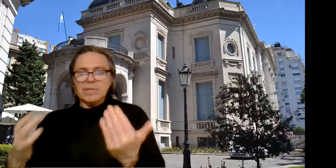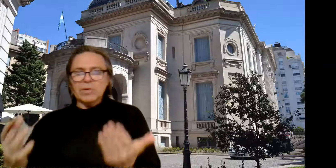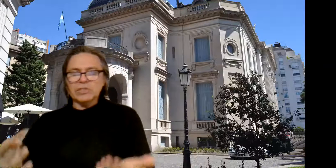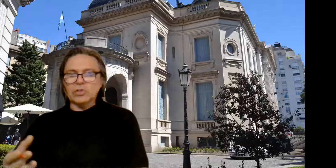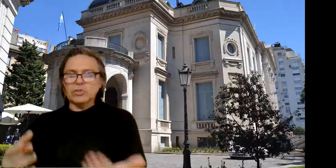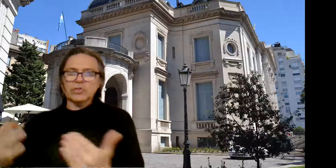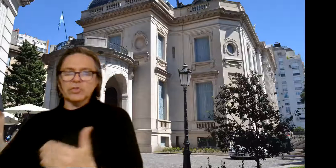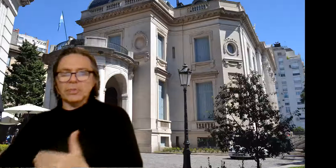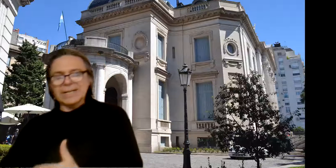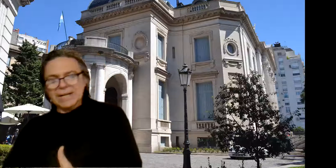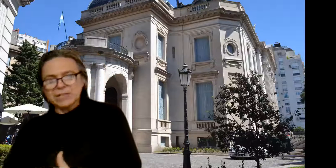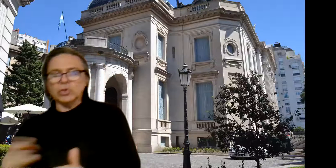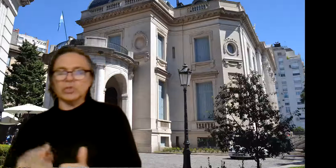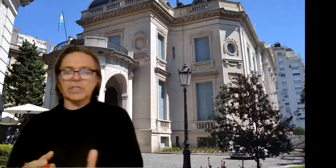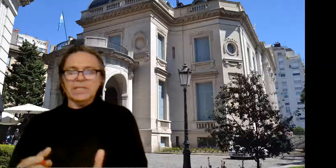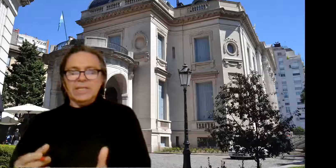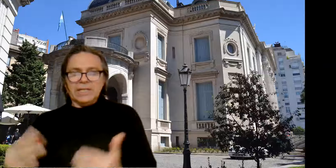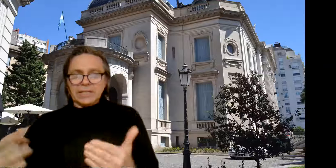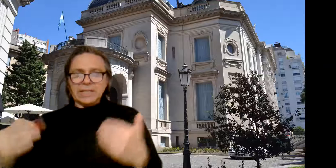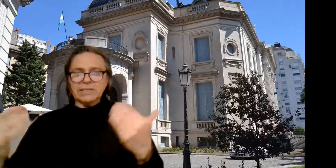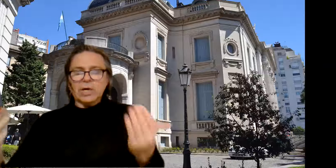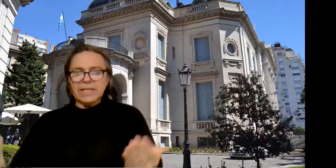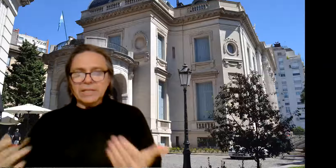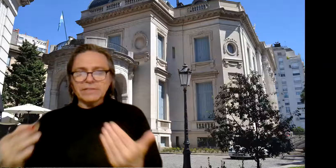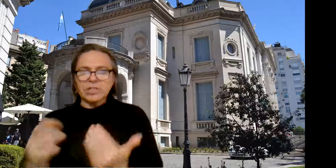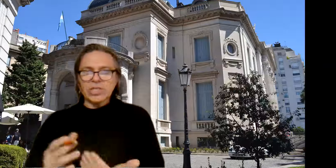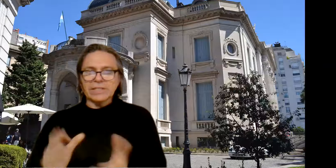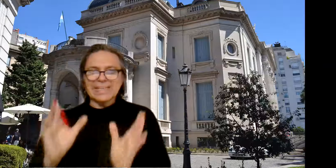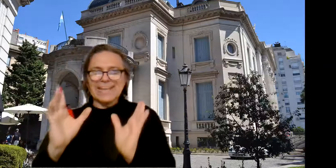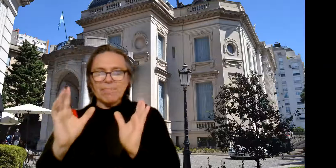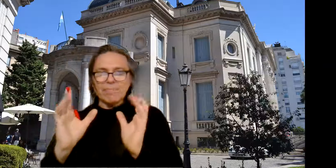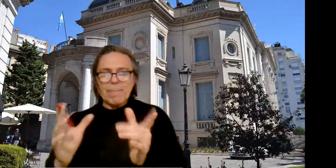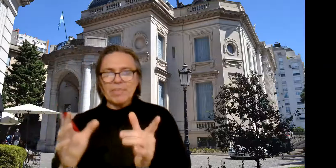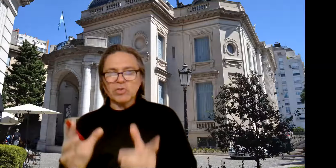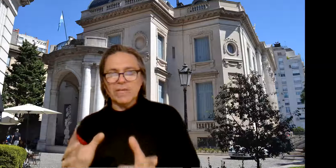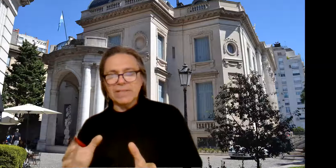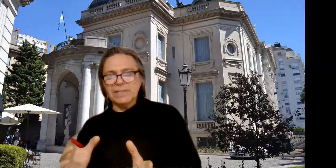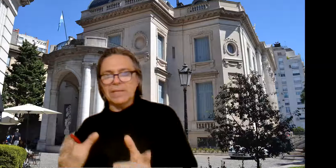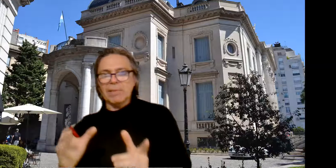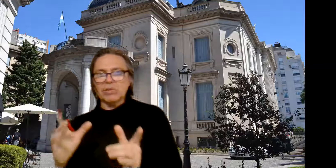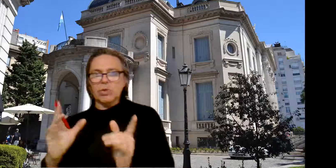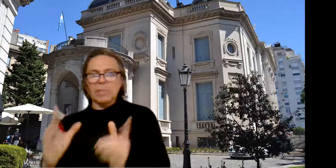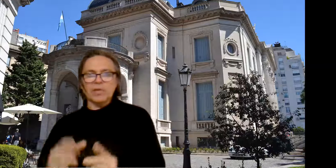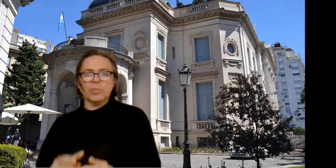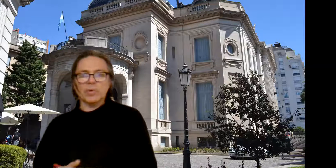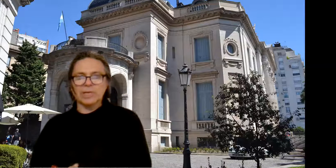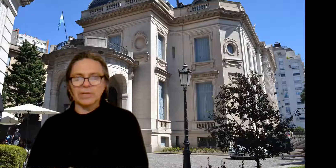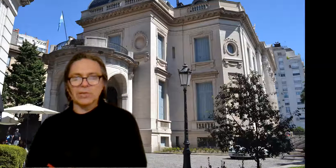1911, barra 14, el arquitecto Heinz Arjen, que jamás pisó la Argentina, mandó los planos por barco,